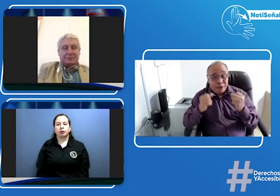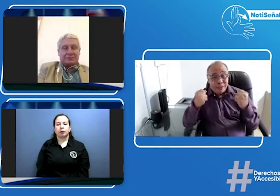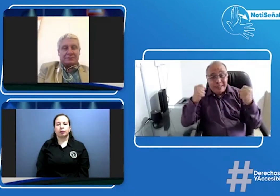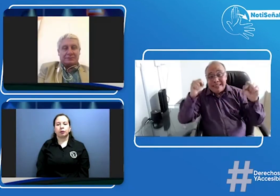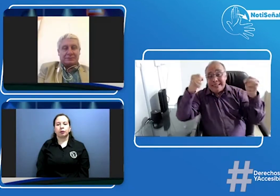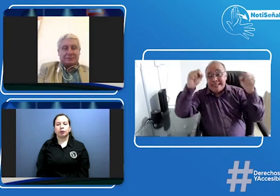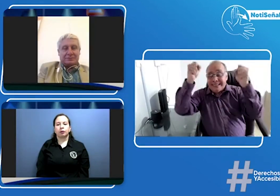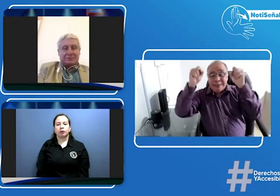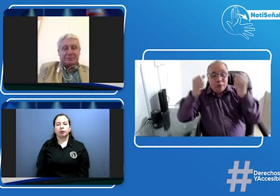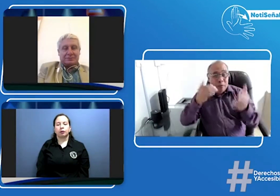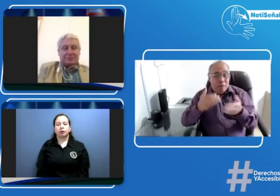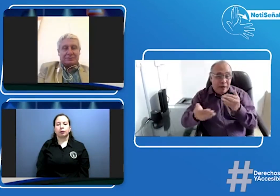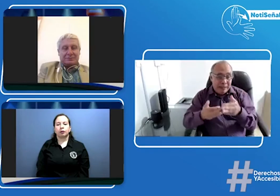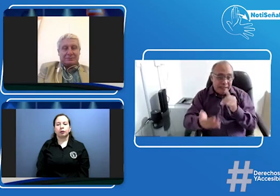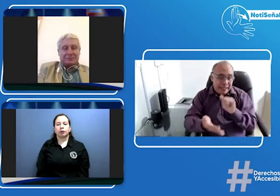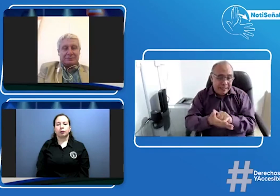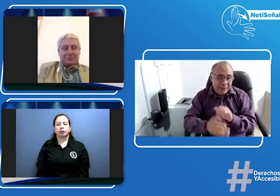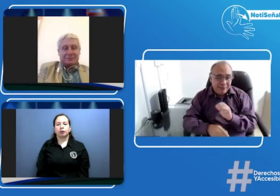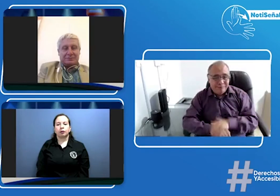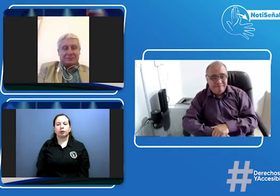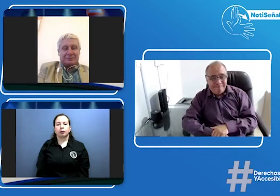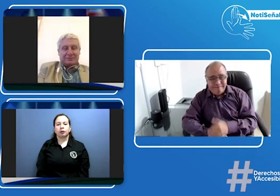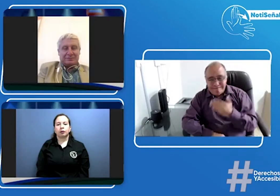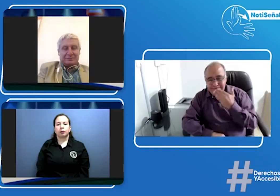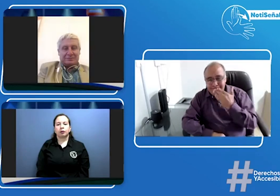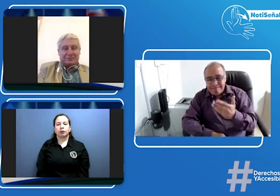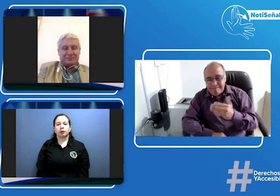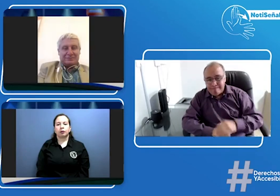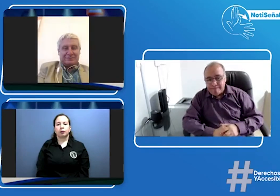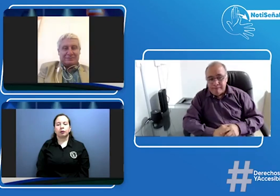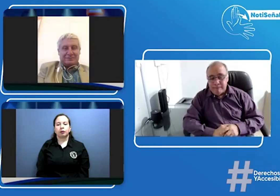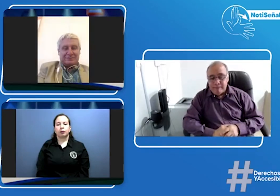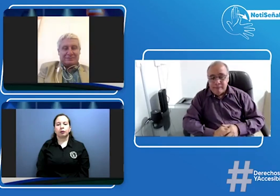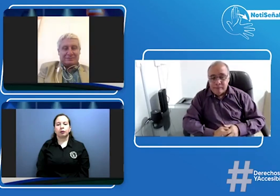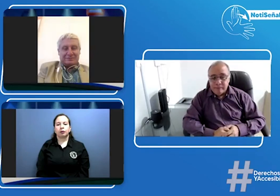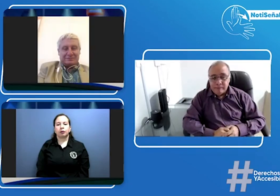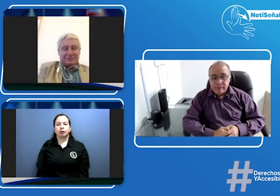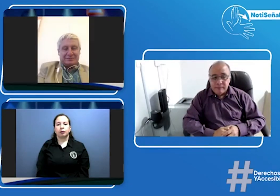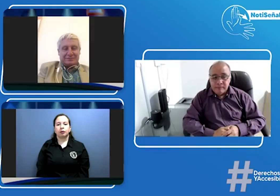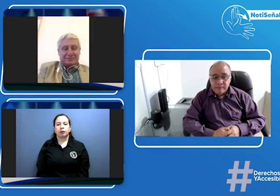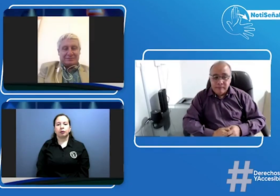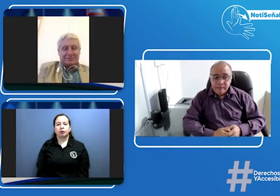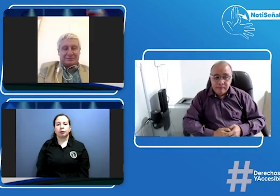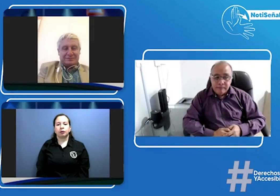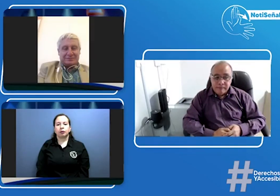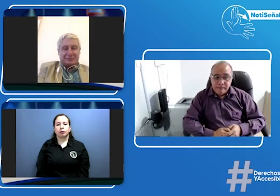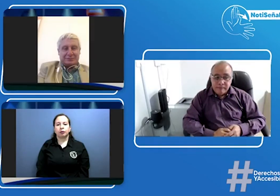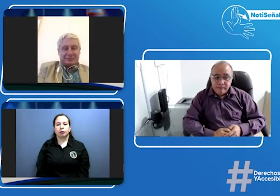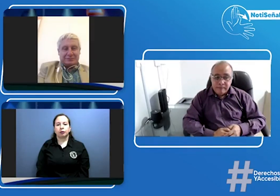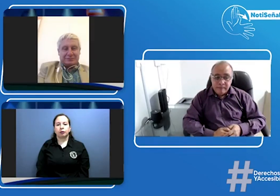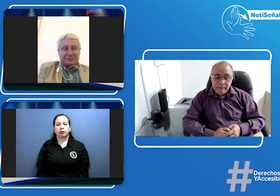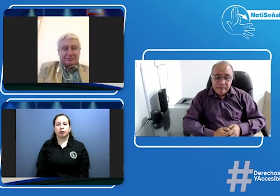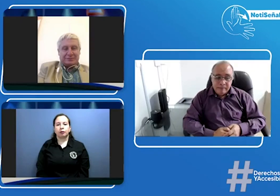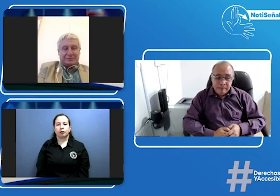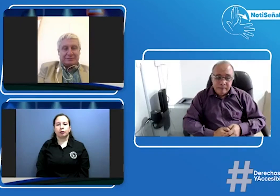buena manera la comunidad sorda lo necesita y está muy afanada por esto muchas gracias doctor Albeiro